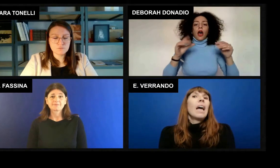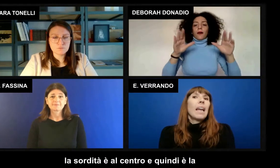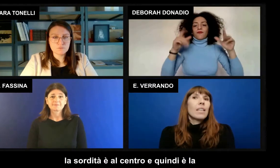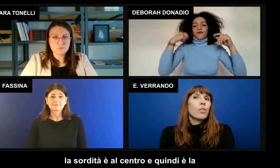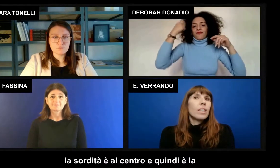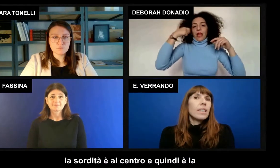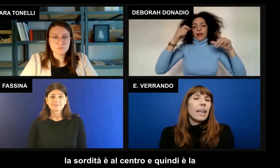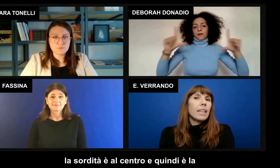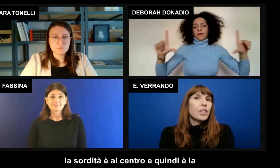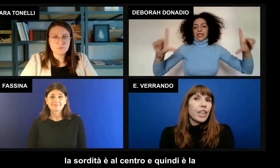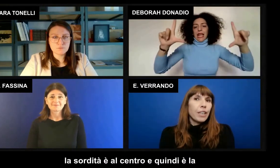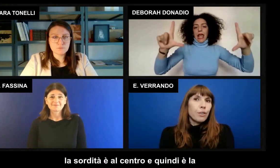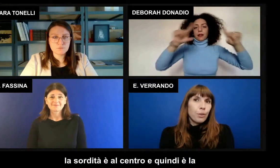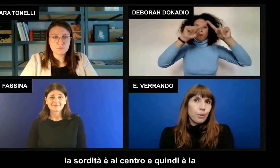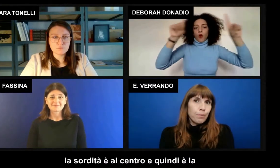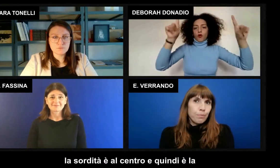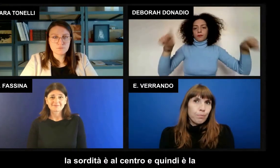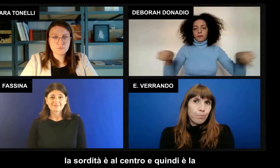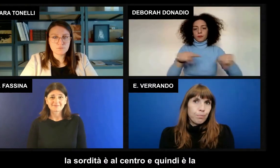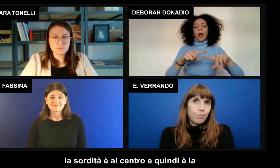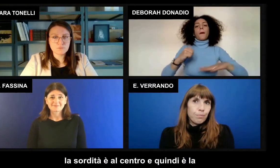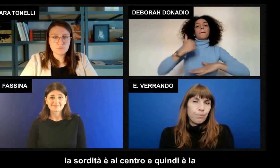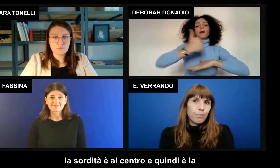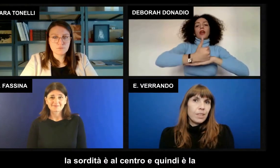La sordità è al centro.